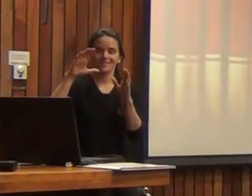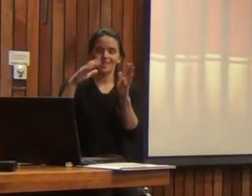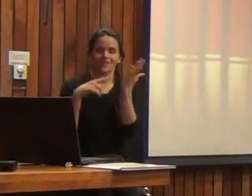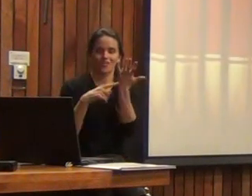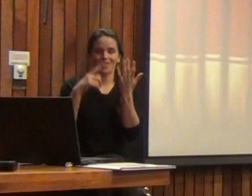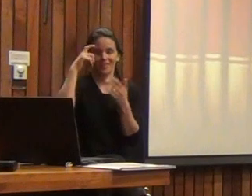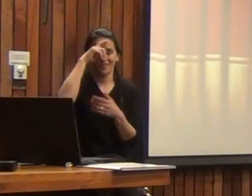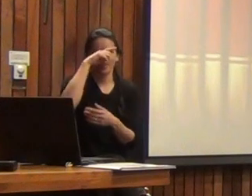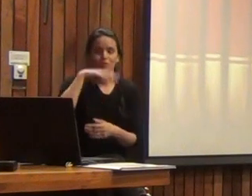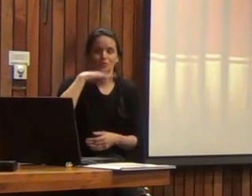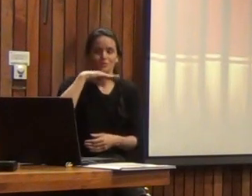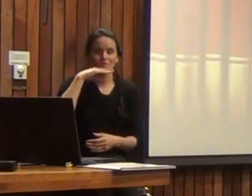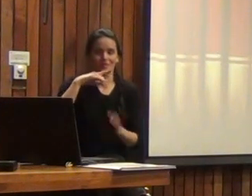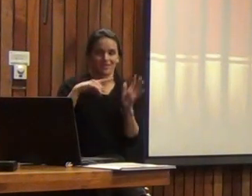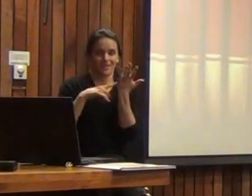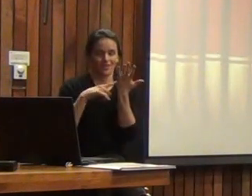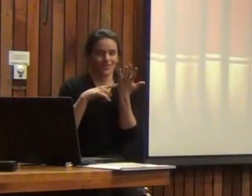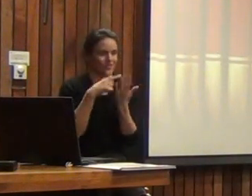Ahí sí.